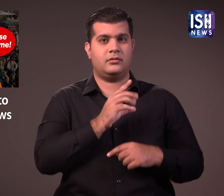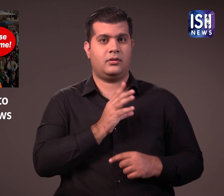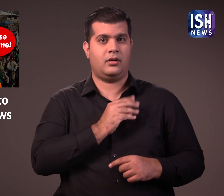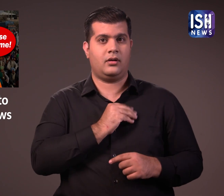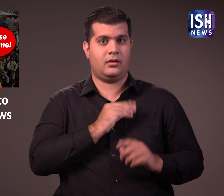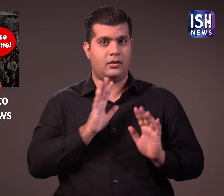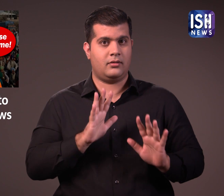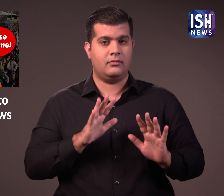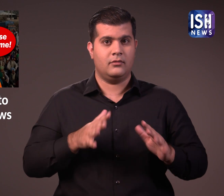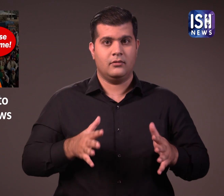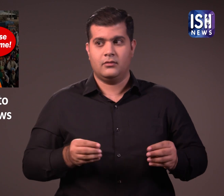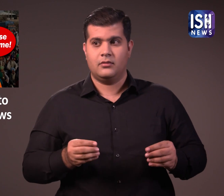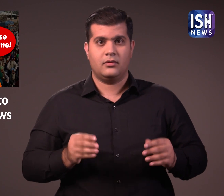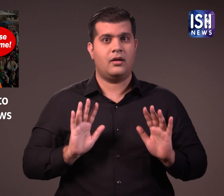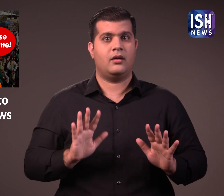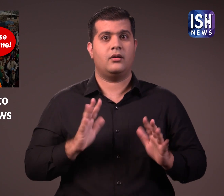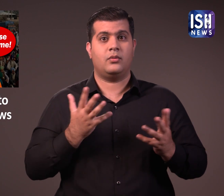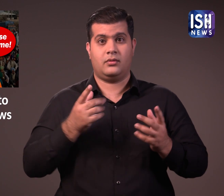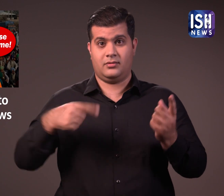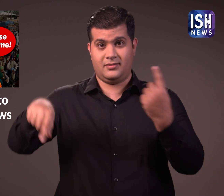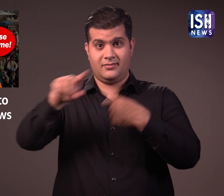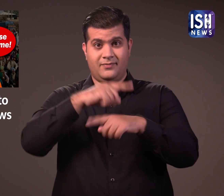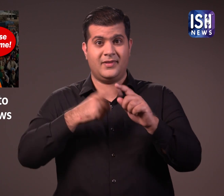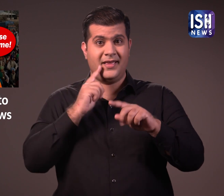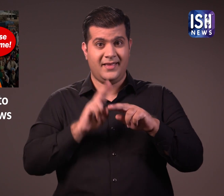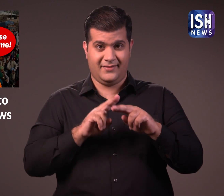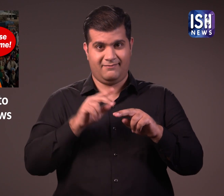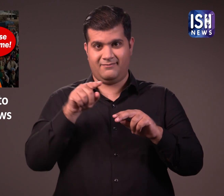किसानों को नाराज करने का जोकिम नहीं उठा सकती थी